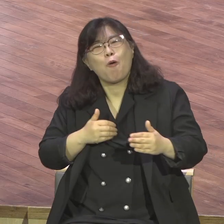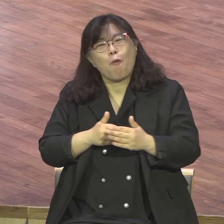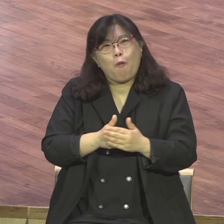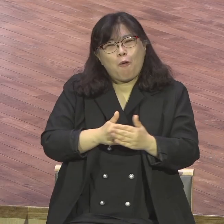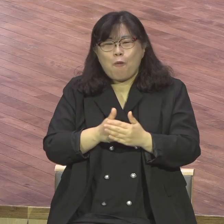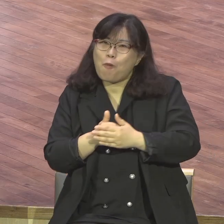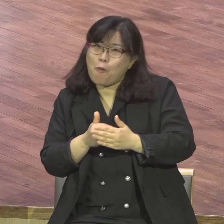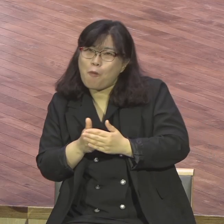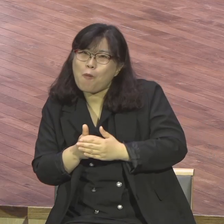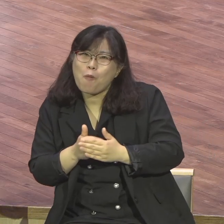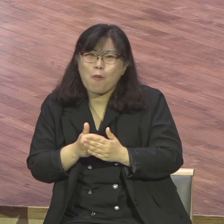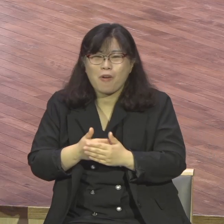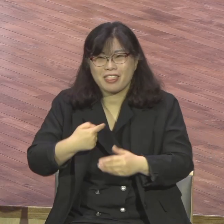성도들에게 역사하실까